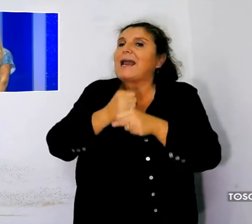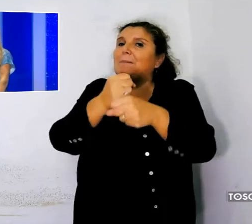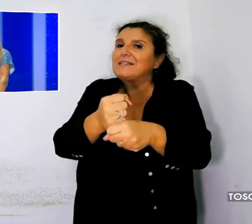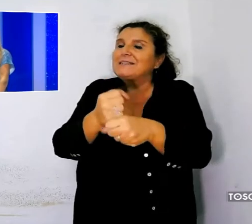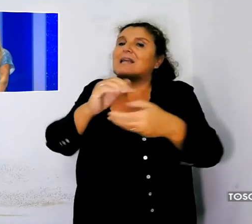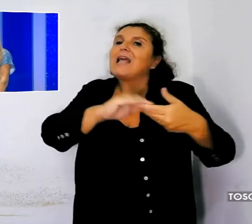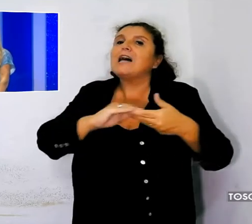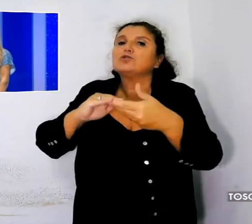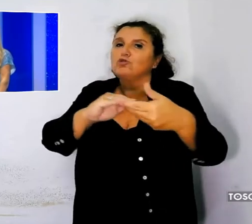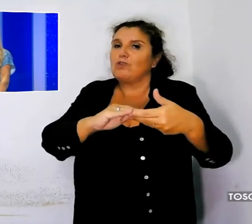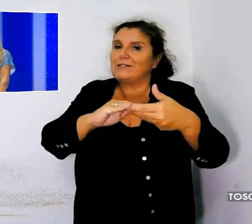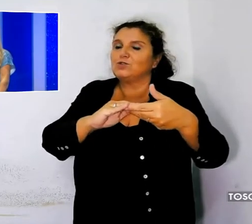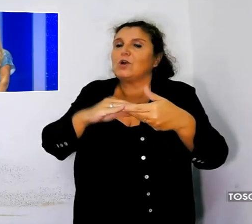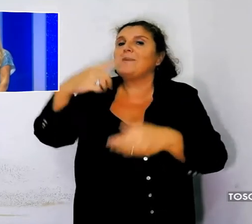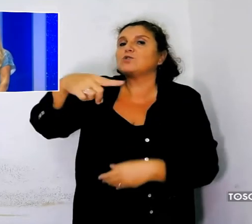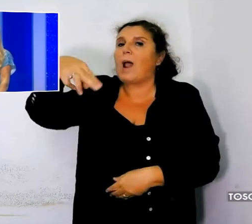Pasquale Naccari.